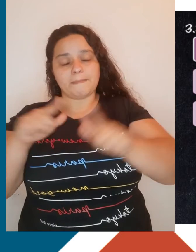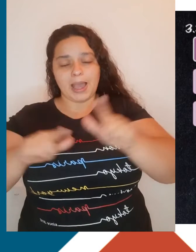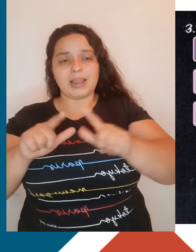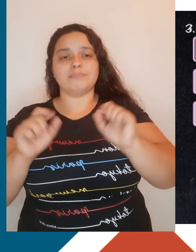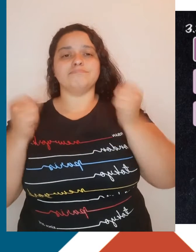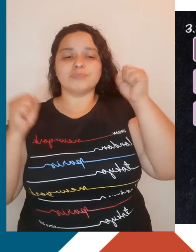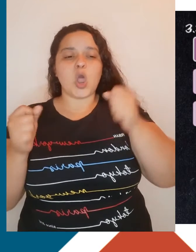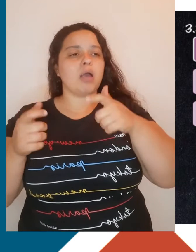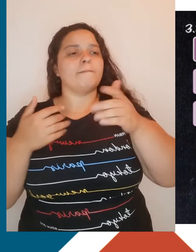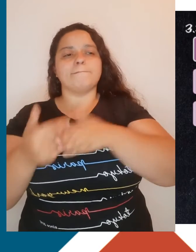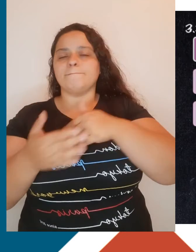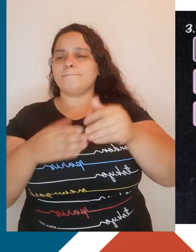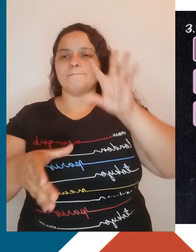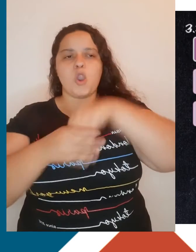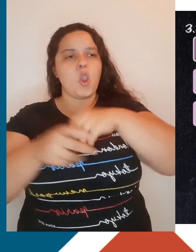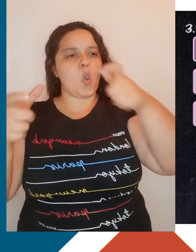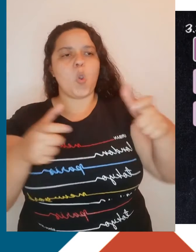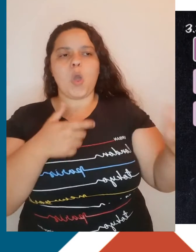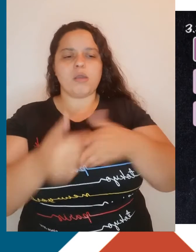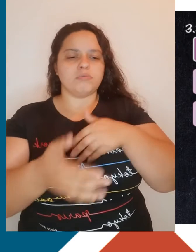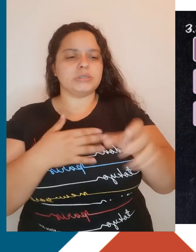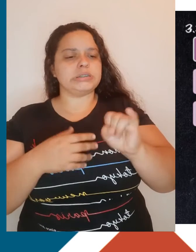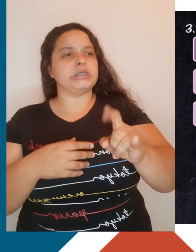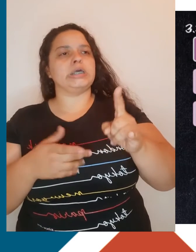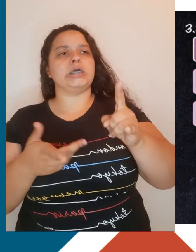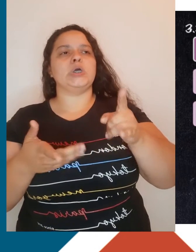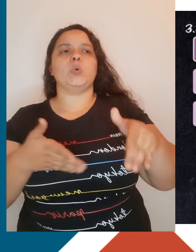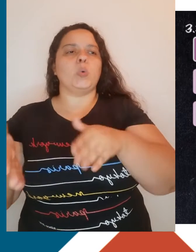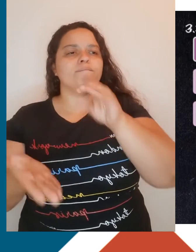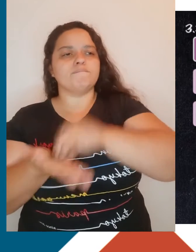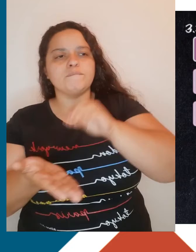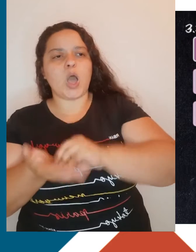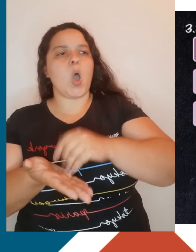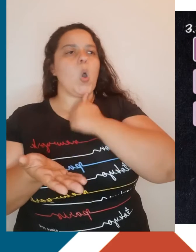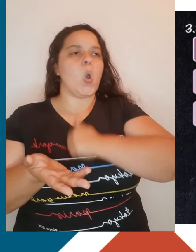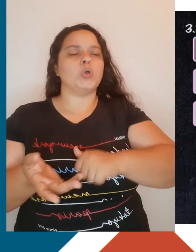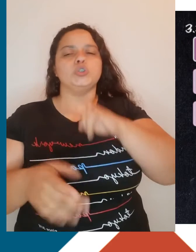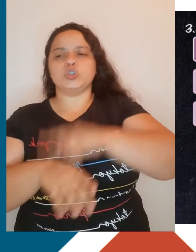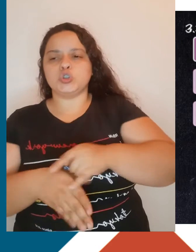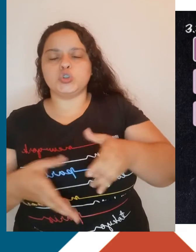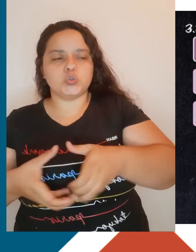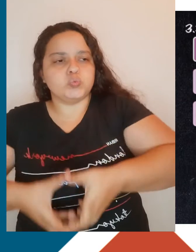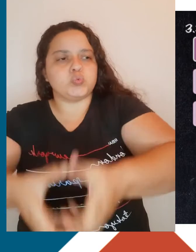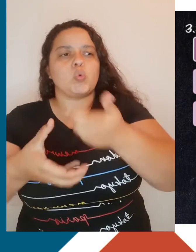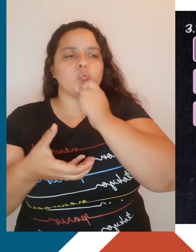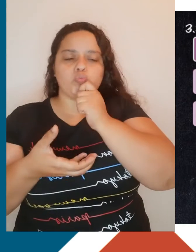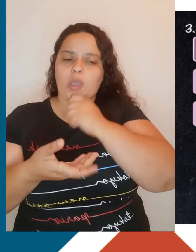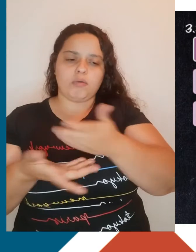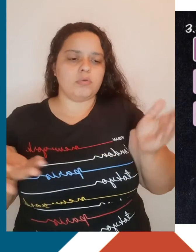em habitações pequenas e úmidas, num clima bastante frio. Os banheiros muitas vezes eram buracos no